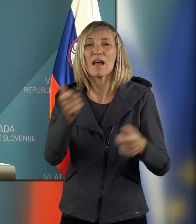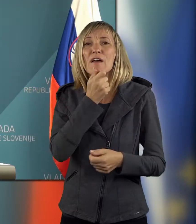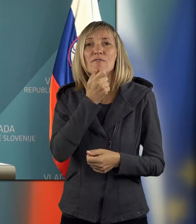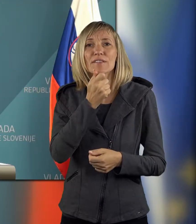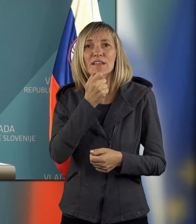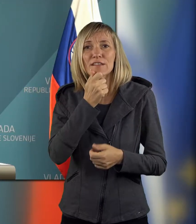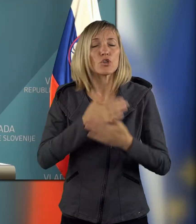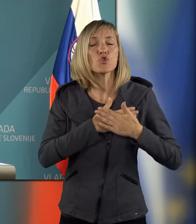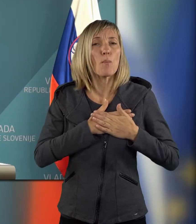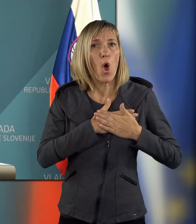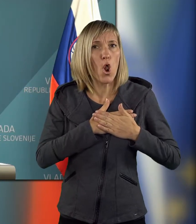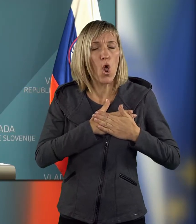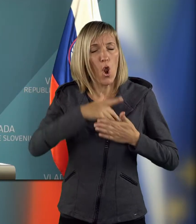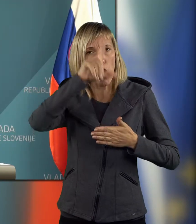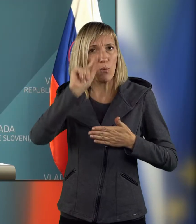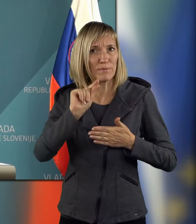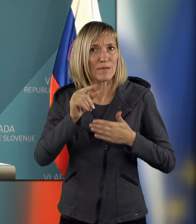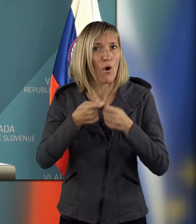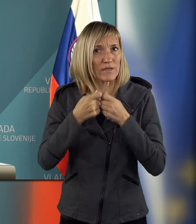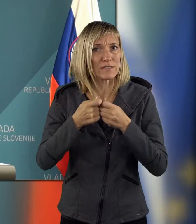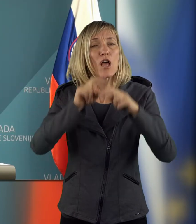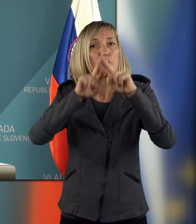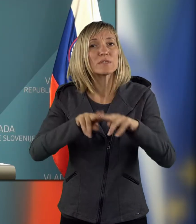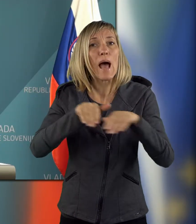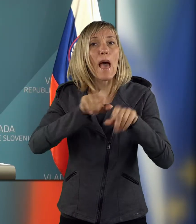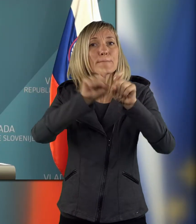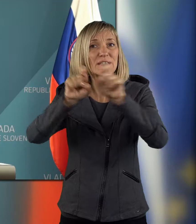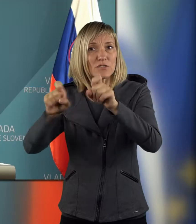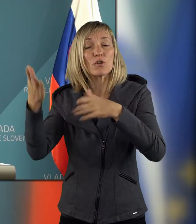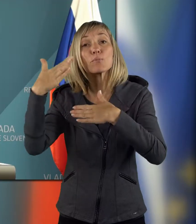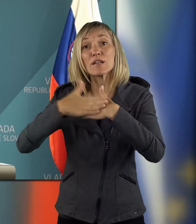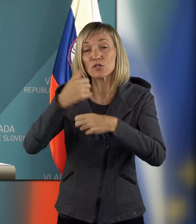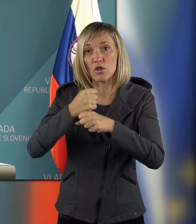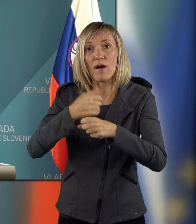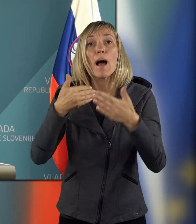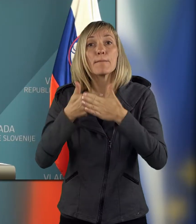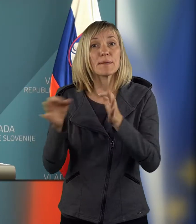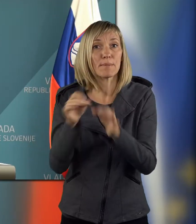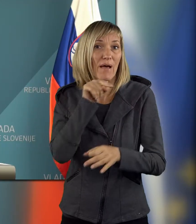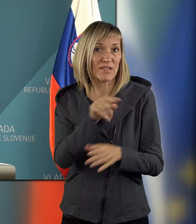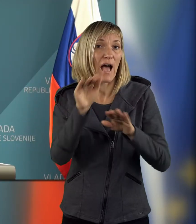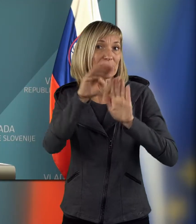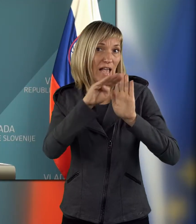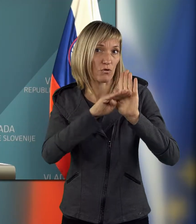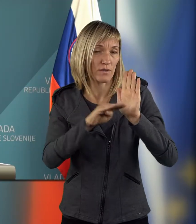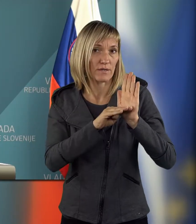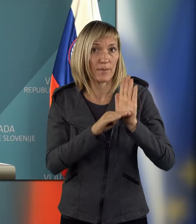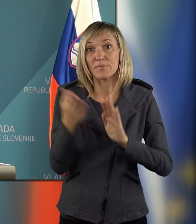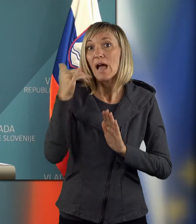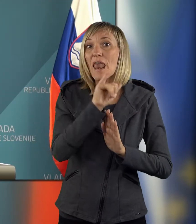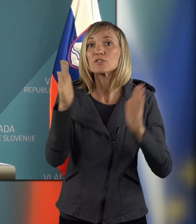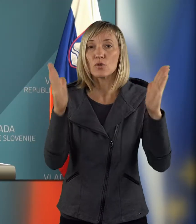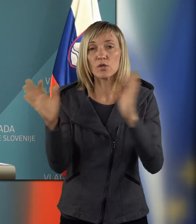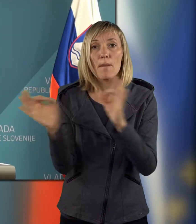veteranskim, domljubljnim organizacijam in vsem ostalim, tudi v drugih ministrstvih, ki so sodelovali pri pripravi zakonodaje. Mi smo v preteklem